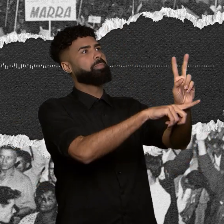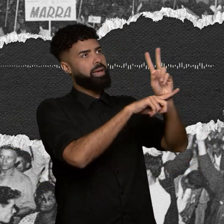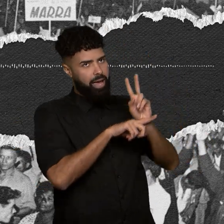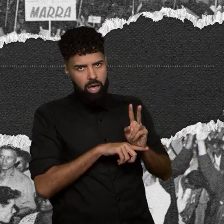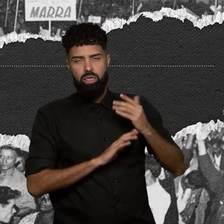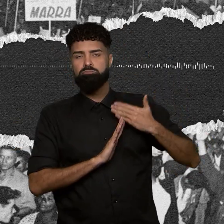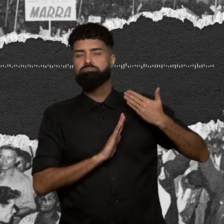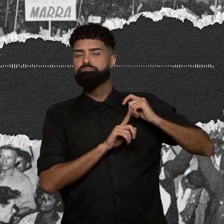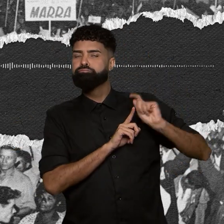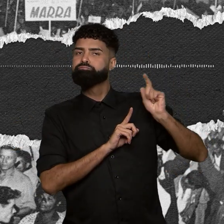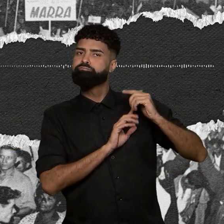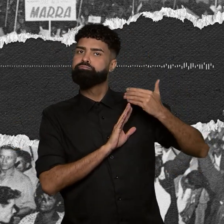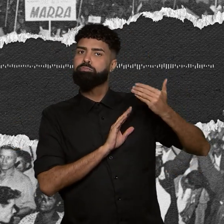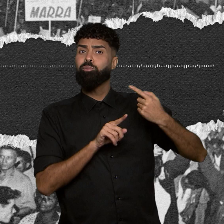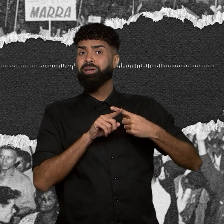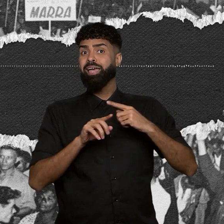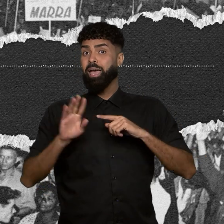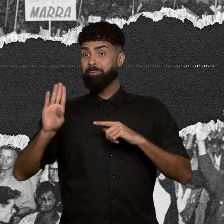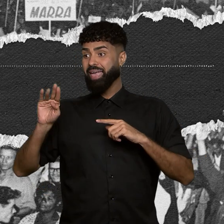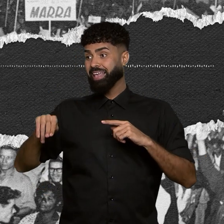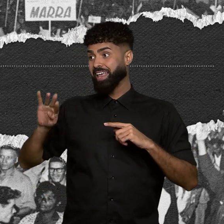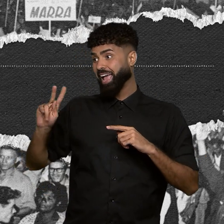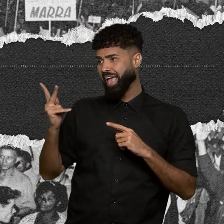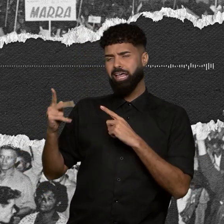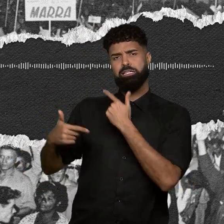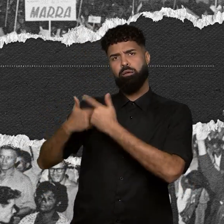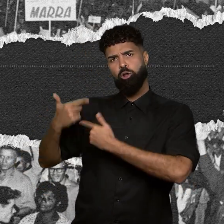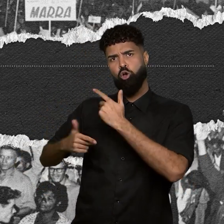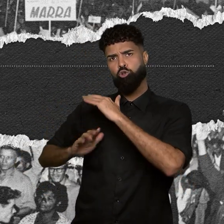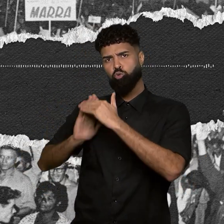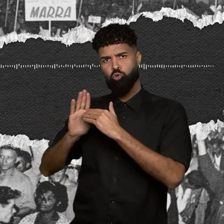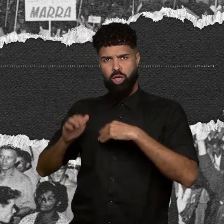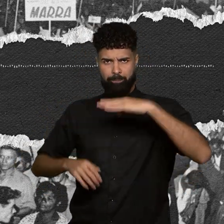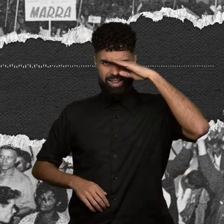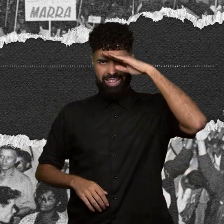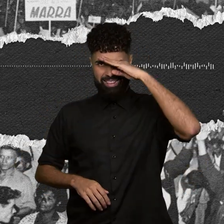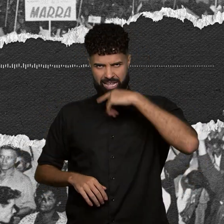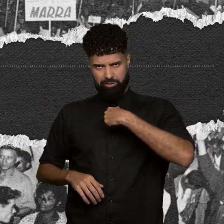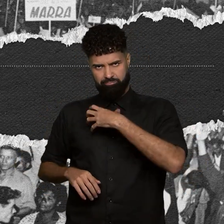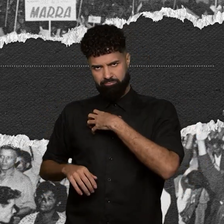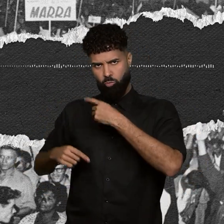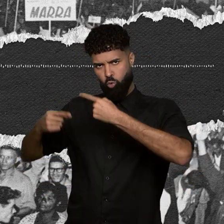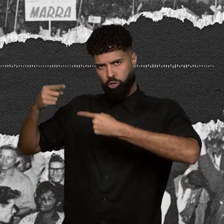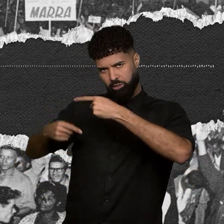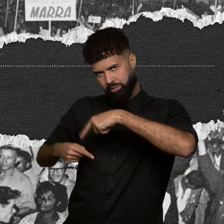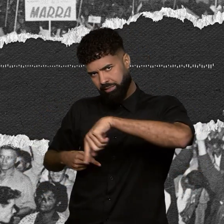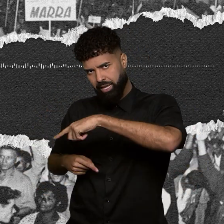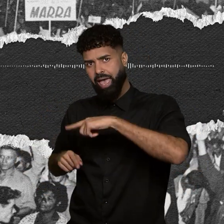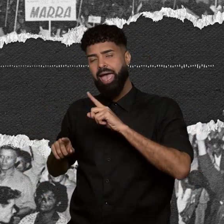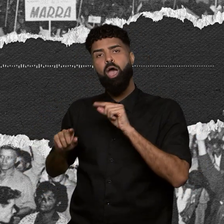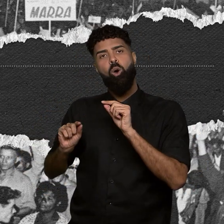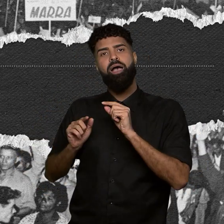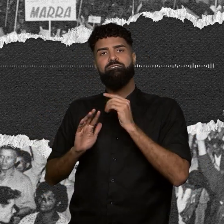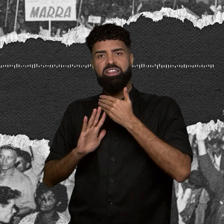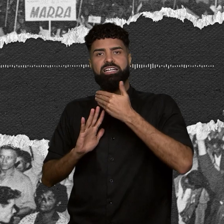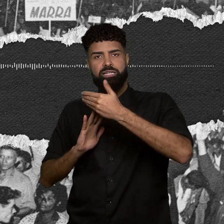que o BNH trabalhou, toda a política do regime militar, era uma política de financiamento. Ela era